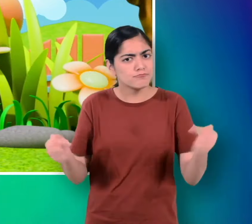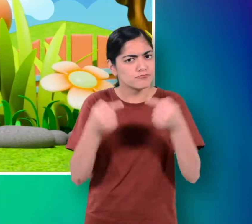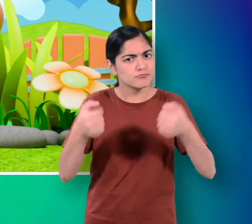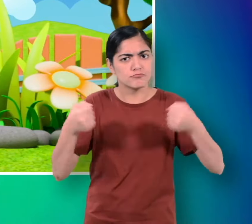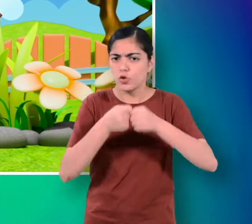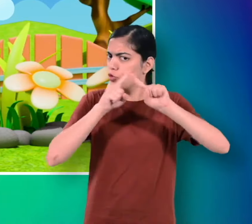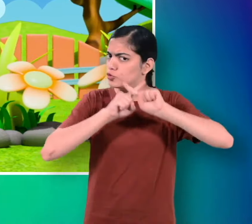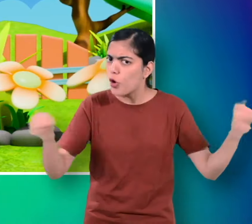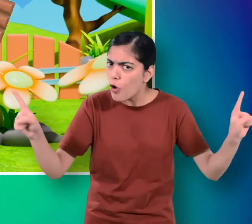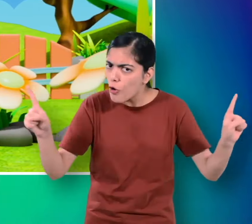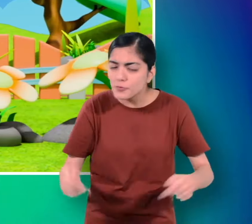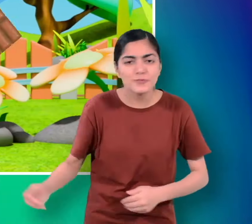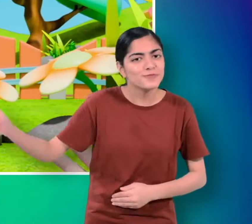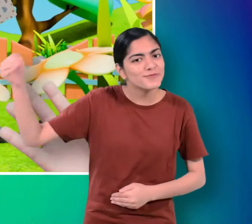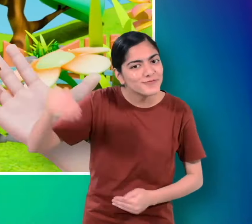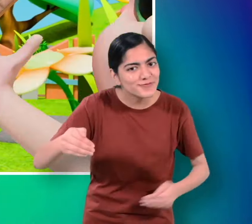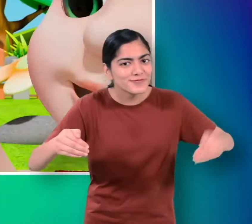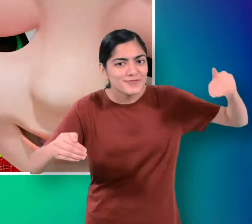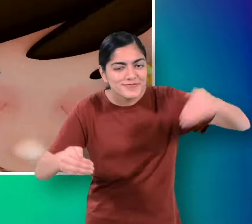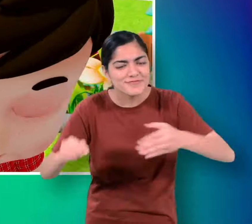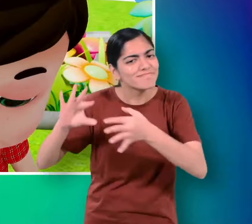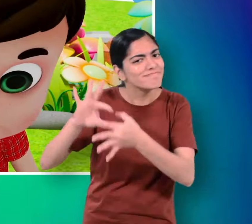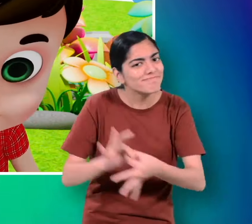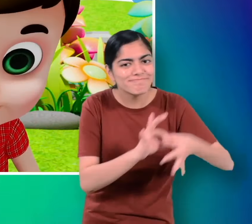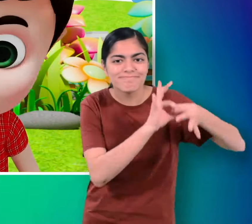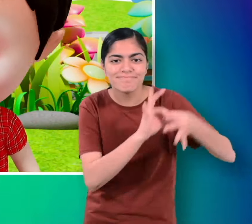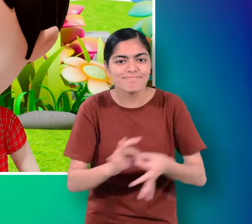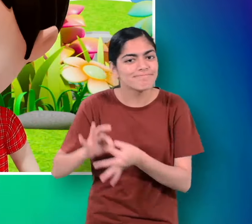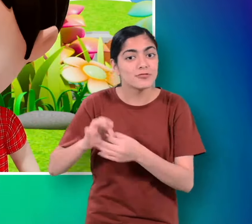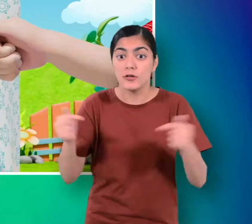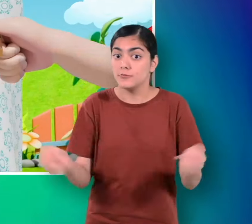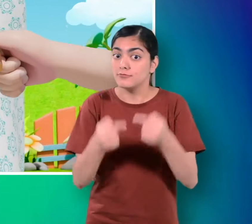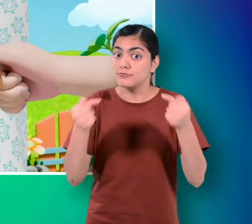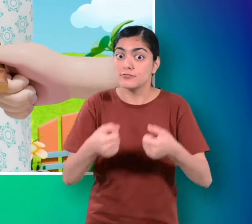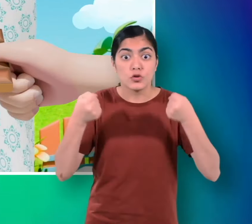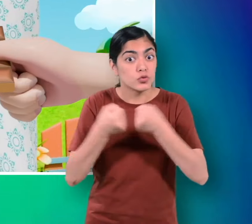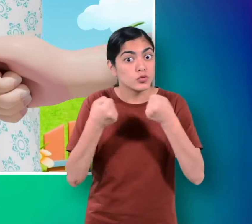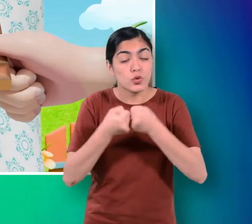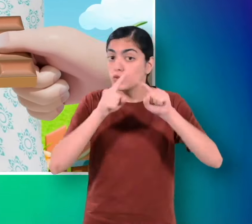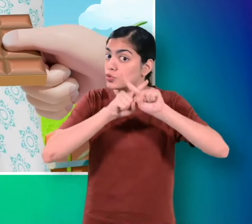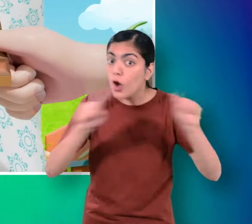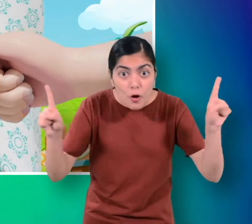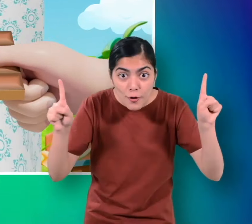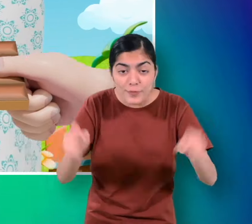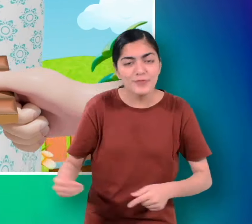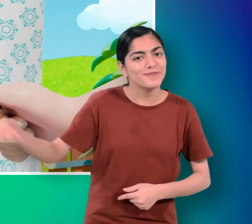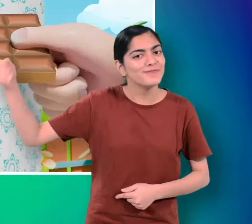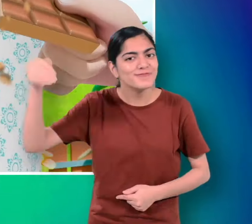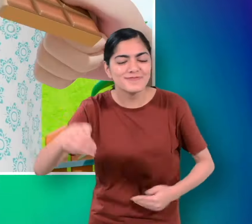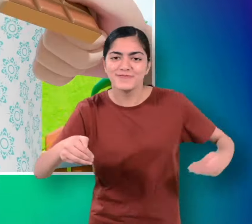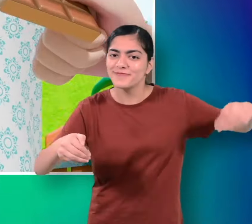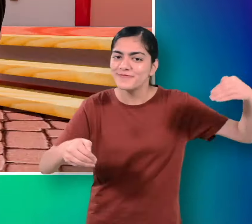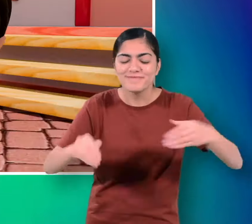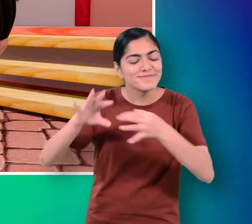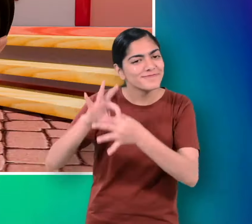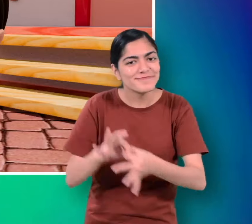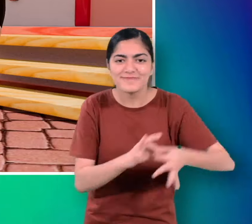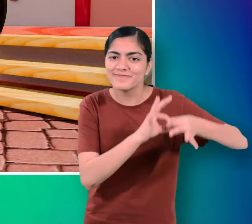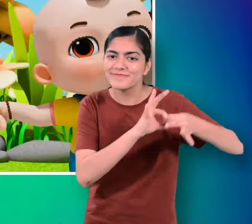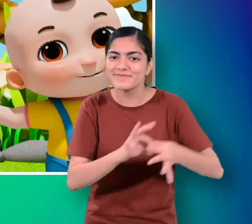कभी न लड़ना न जगड़ना आपस में तुम मिलकर रहना कभी न लड़ना न जगड़ना आपस में तुम